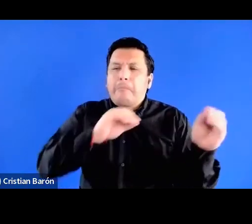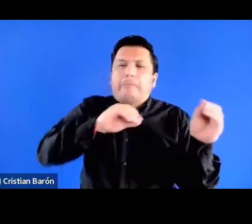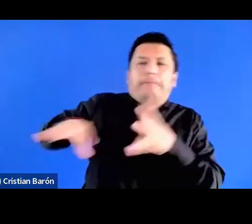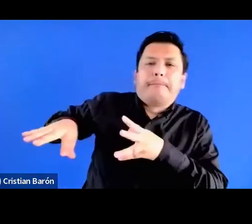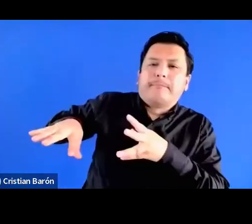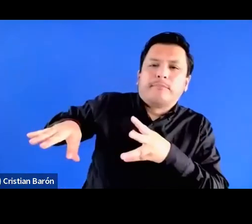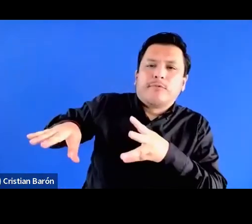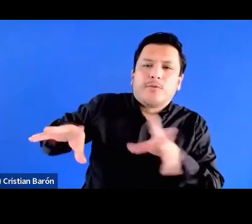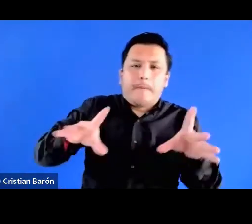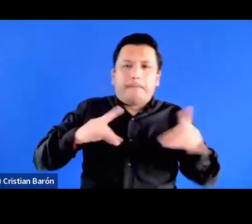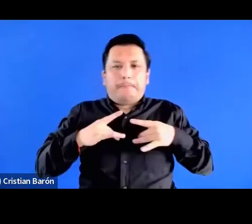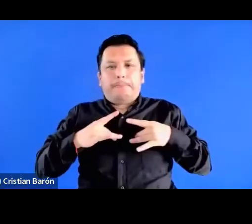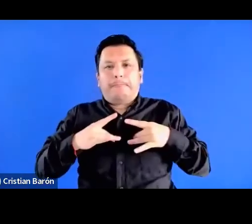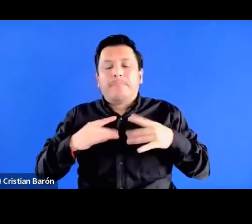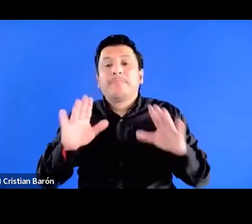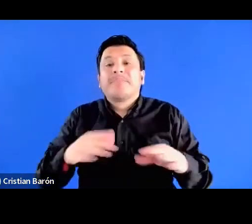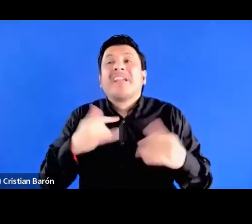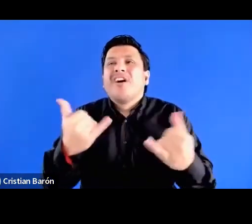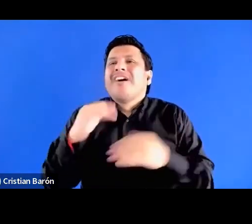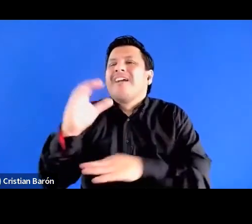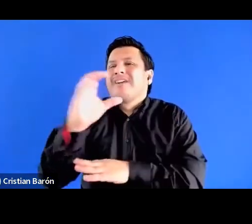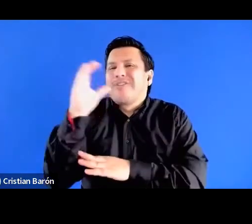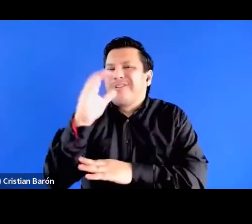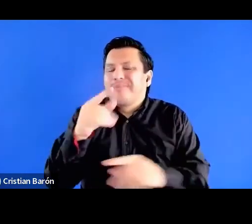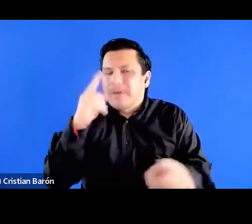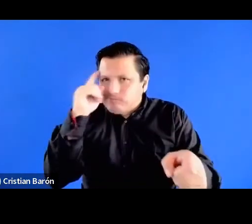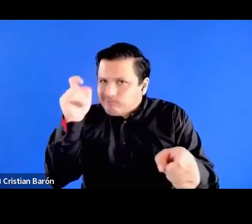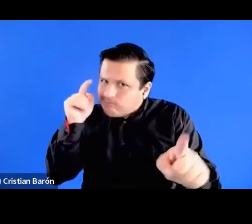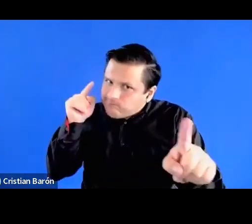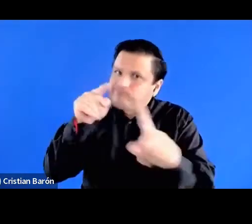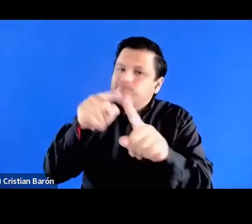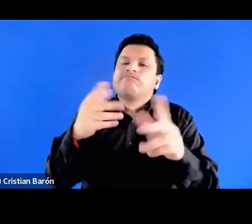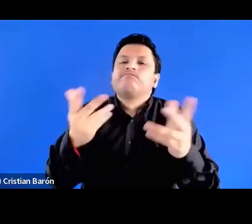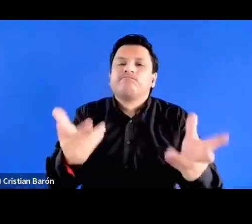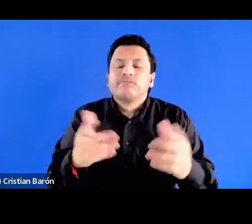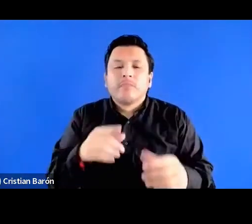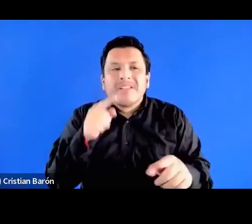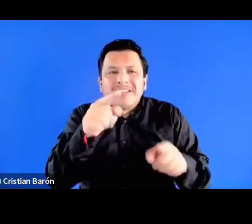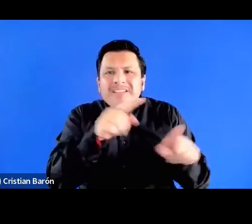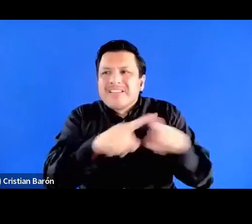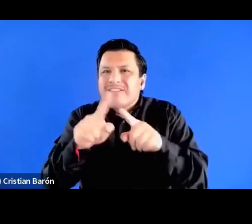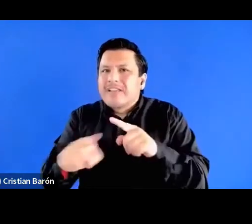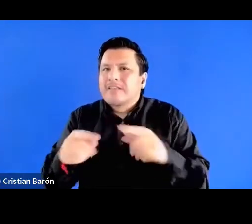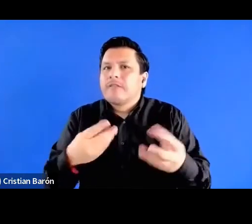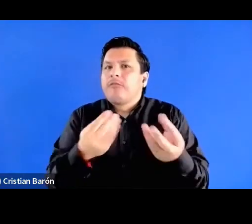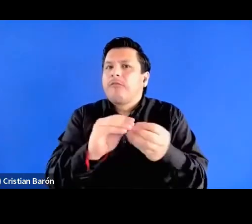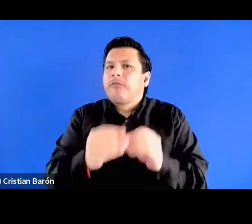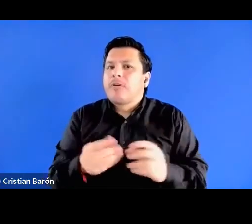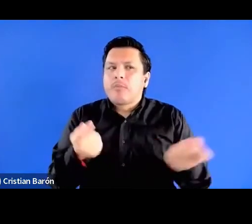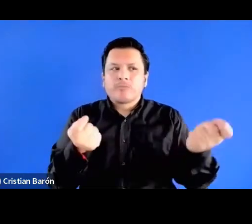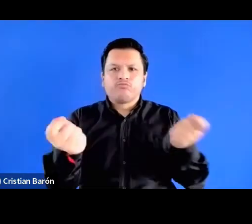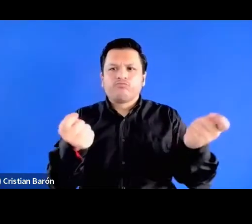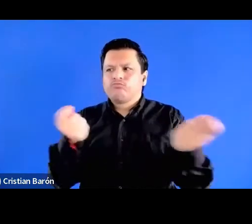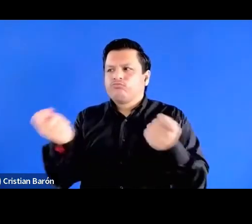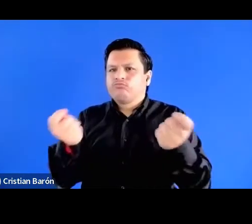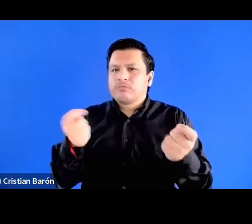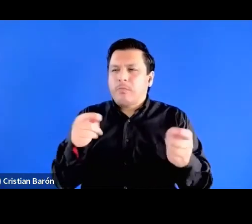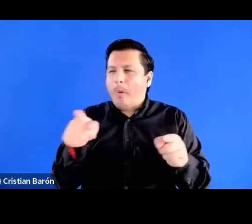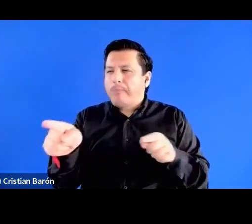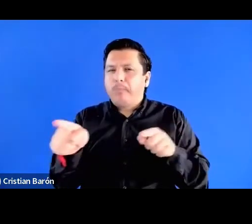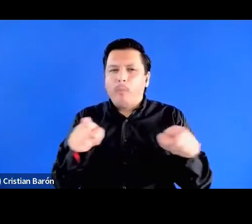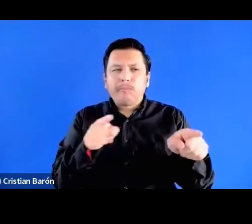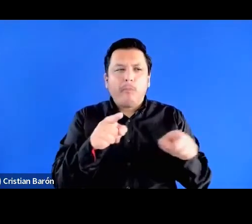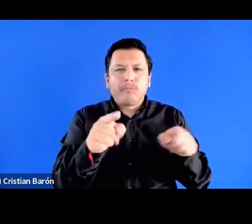grandes retos que enfrenta el país actualmente es reconocer la existencia de esas formas de dominación entrelazadas que constituyen la